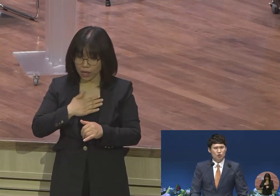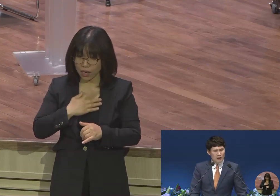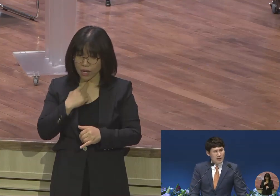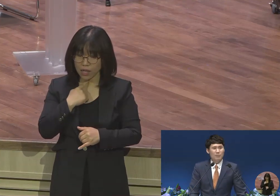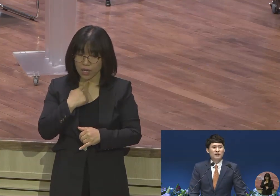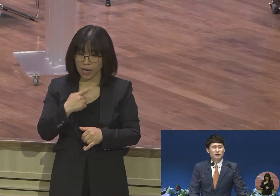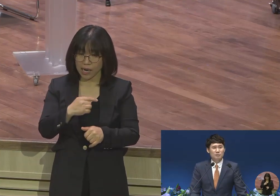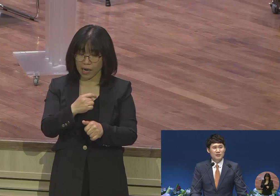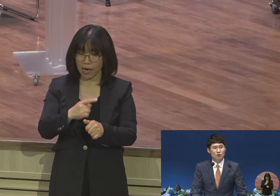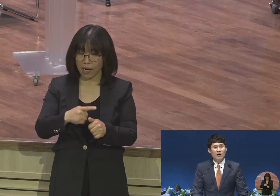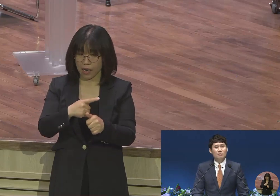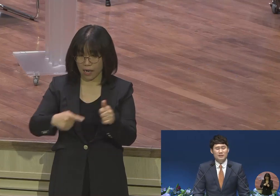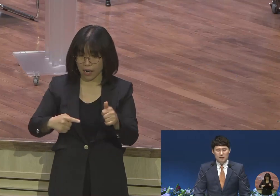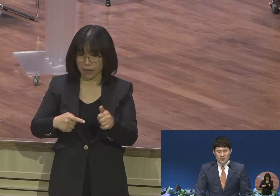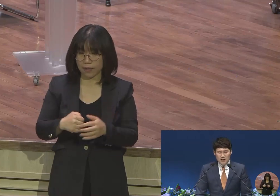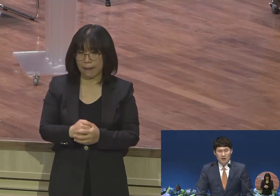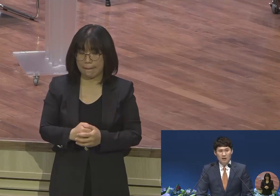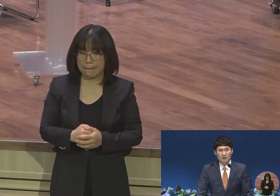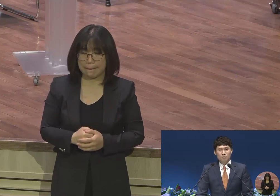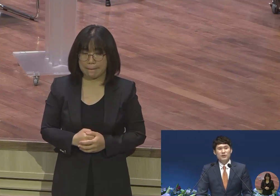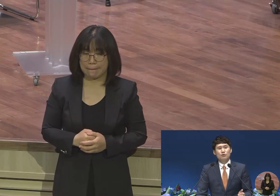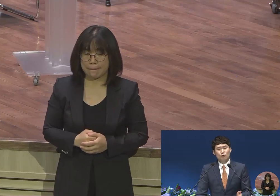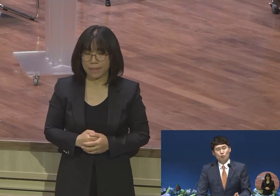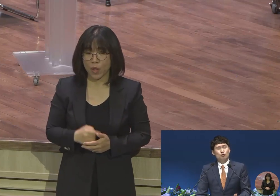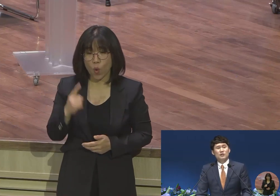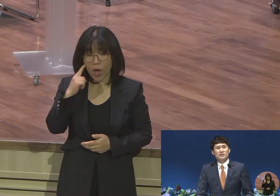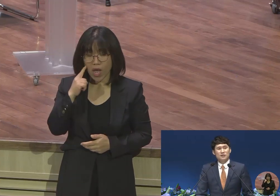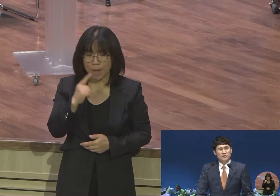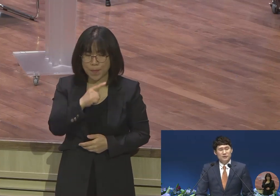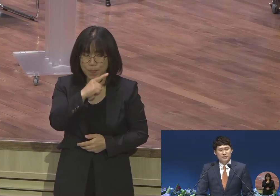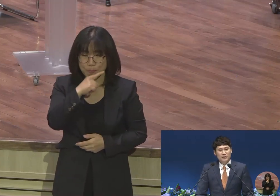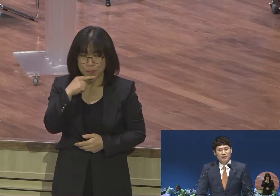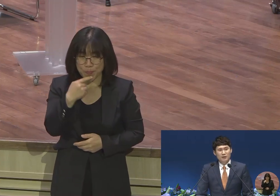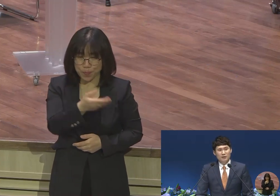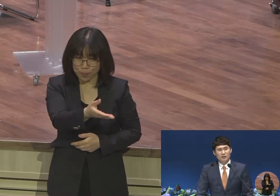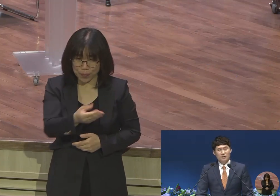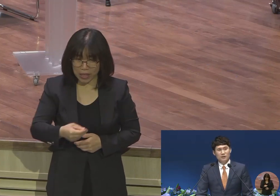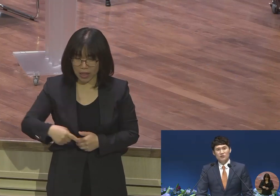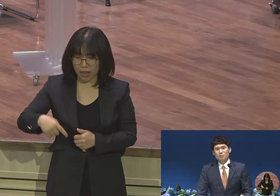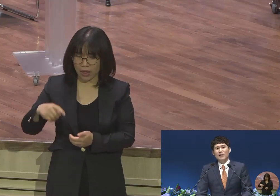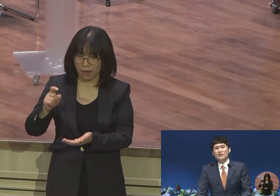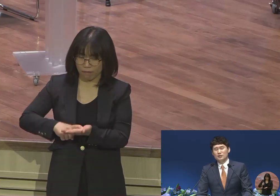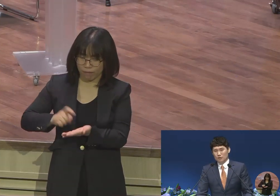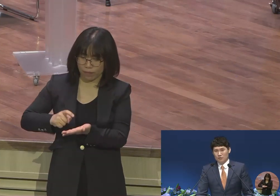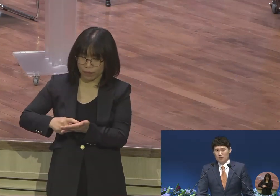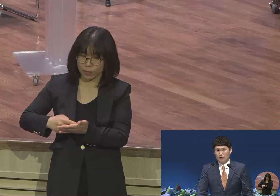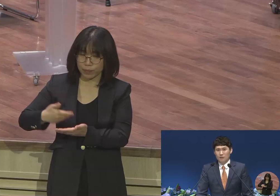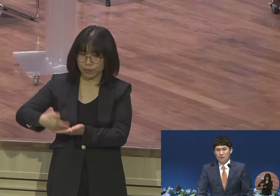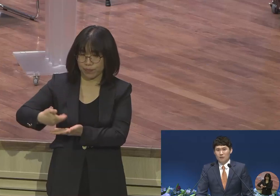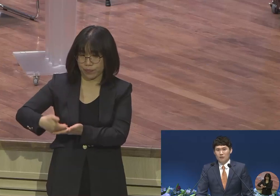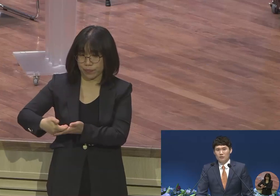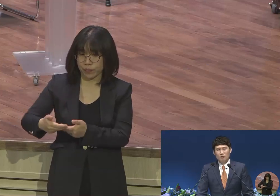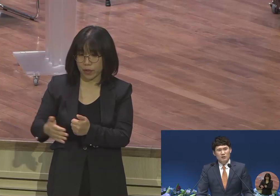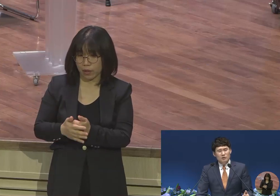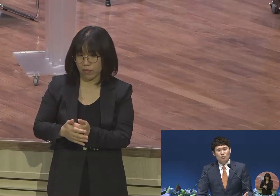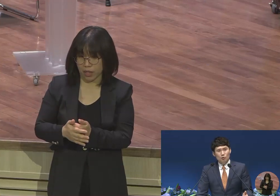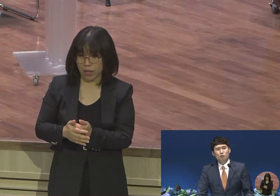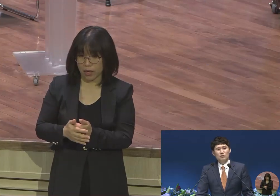정확히 안 밝혀졌지만 정황을 봤을 때에 빚 독촉에 시달렸어요 경제 파산이죠 너무 극도로 고통을